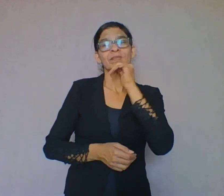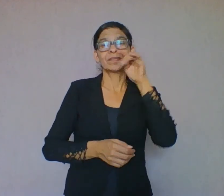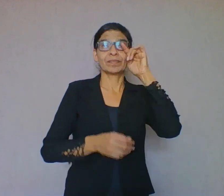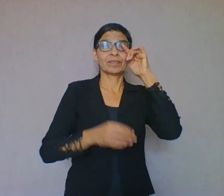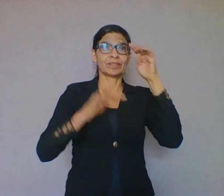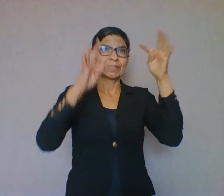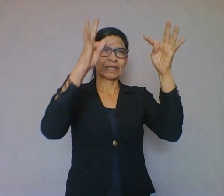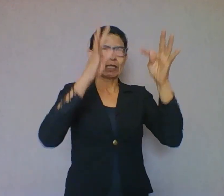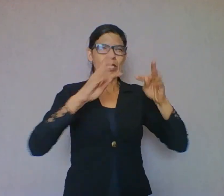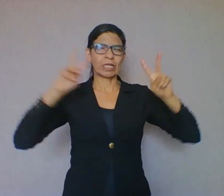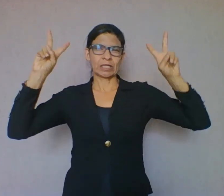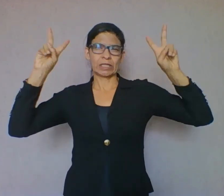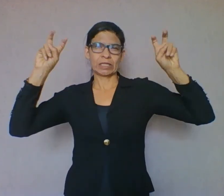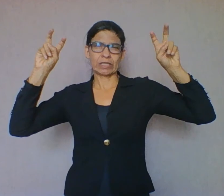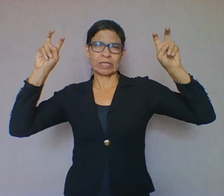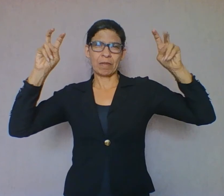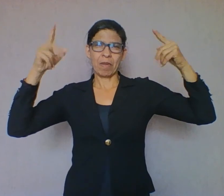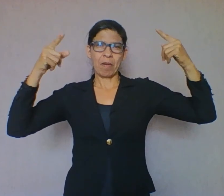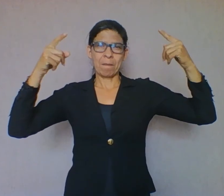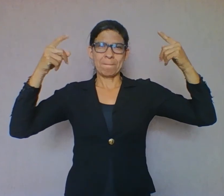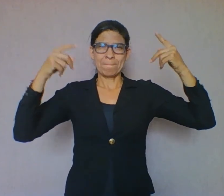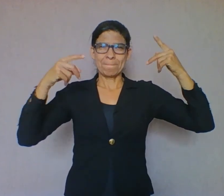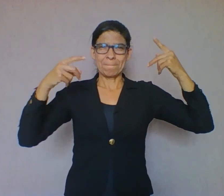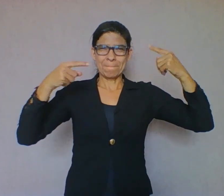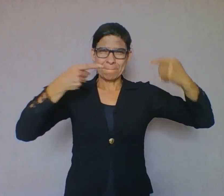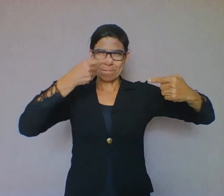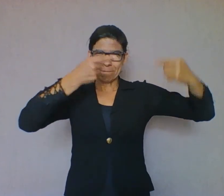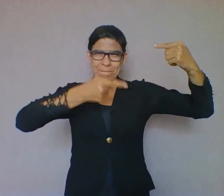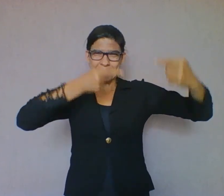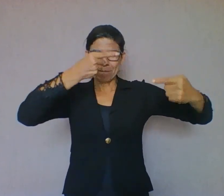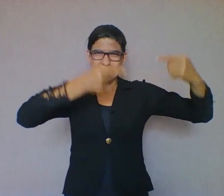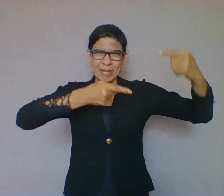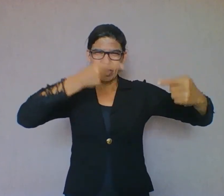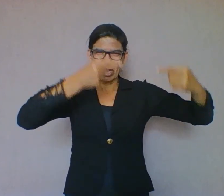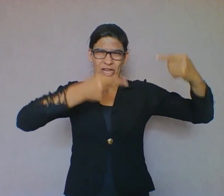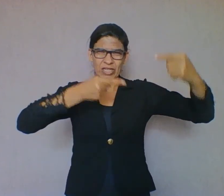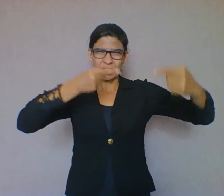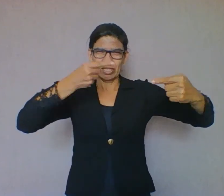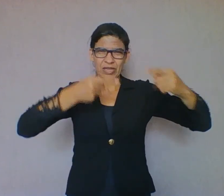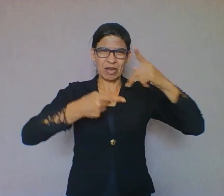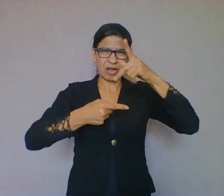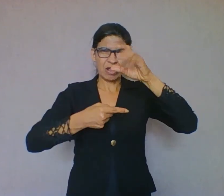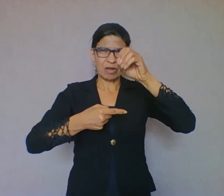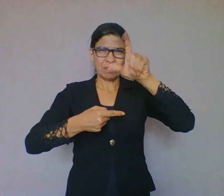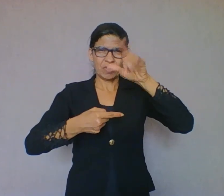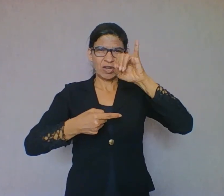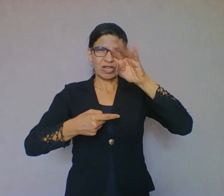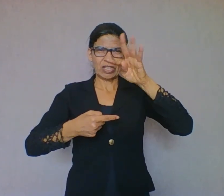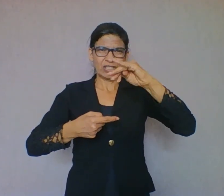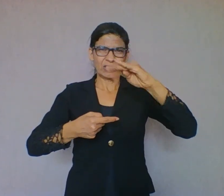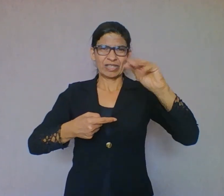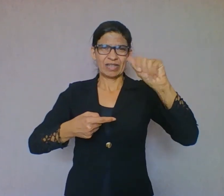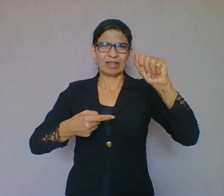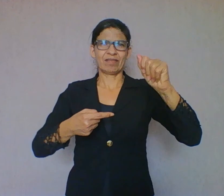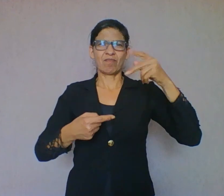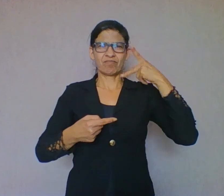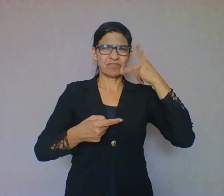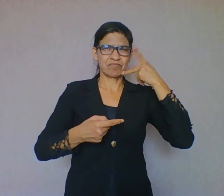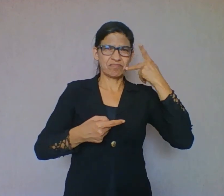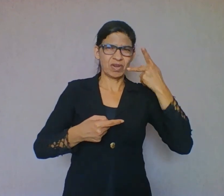Então, eu vou analisar aquele texto, colocando as informações que eu já sei, tentando identificar a posição do autor e saber se aquela